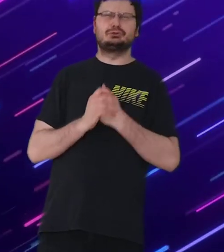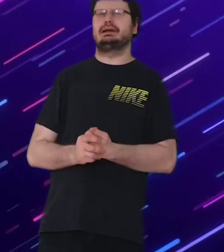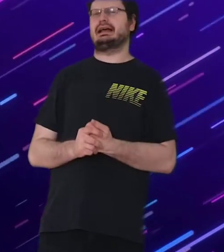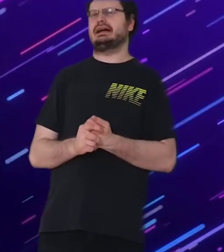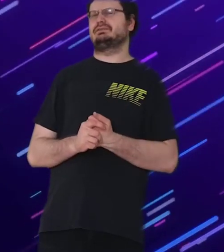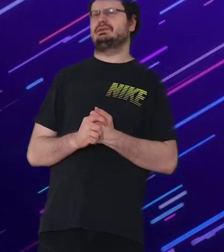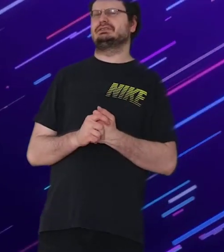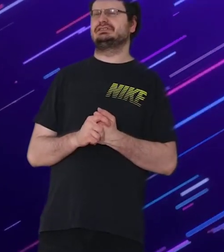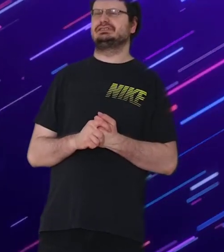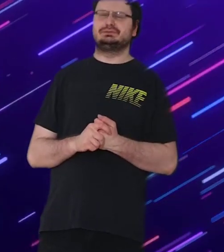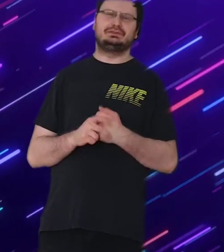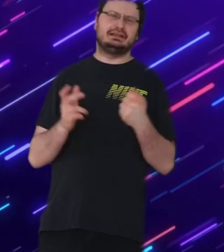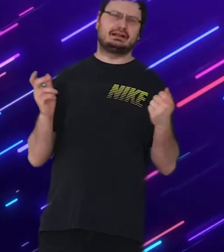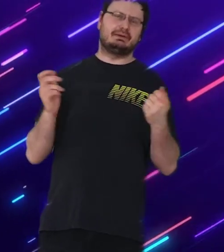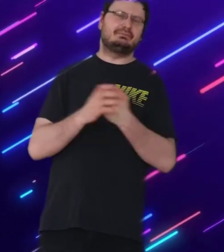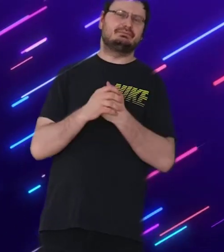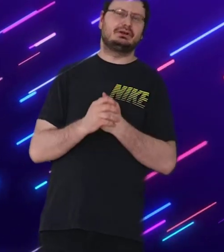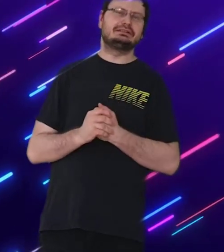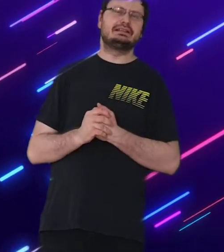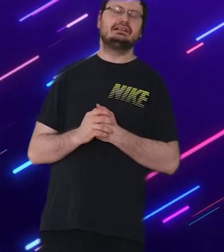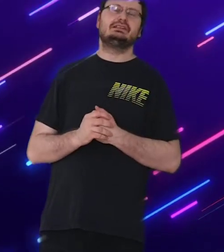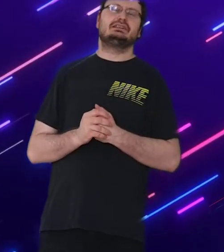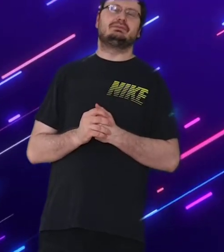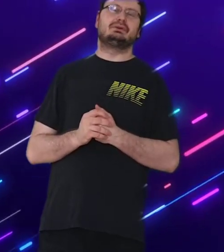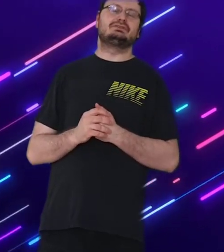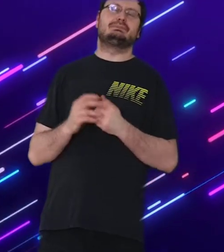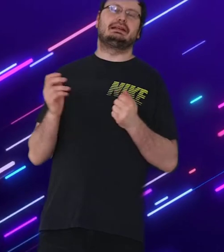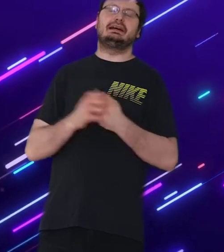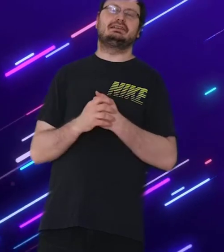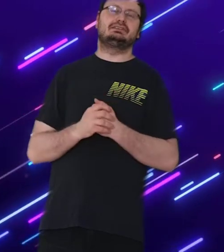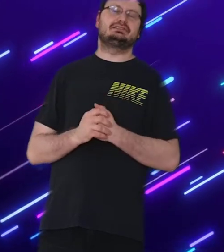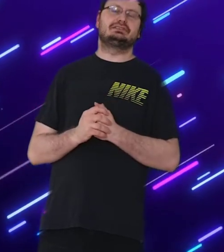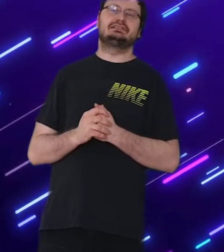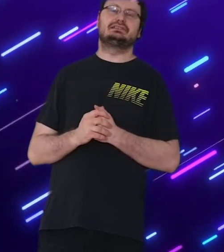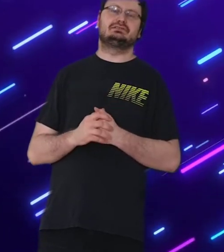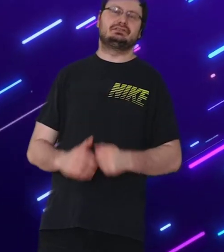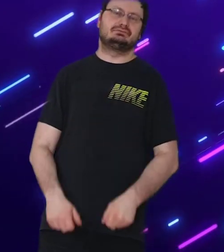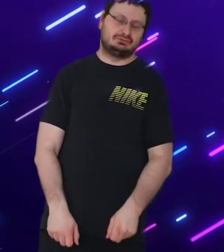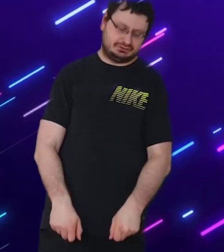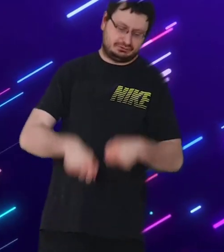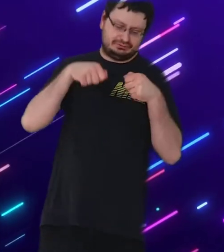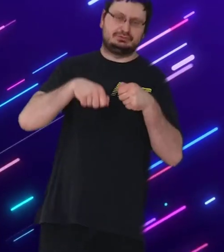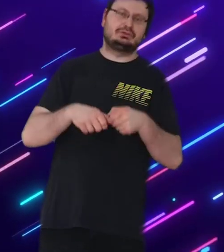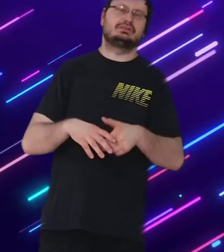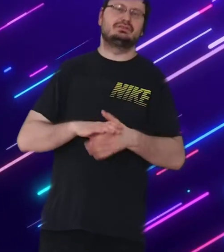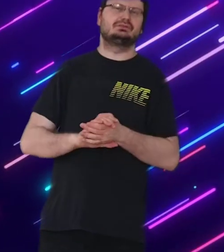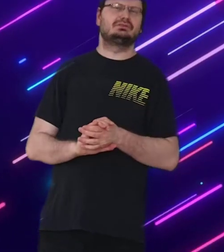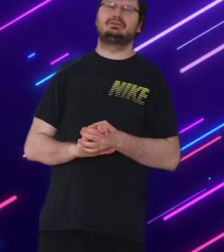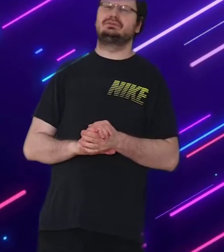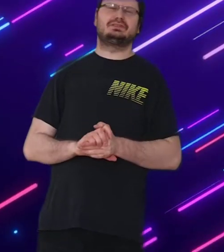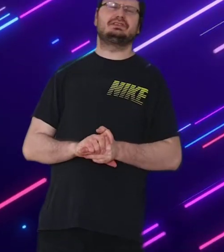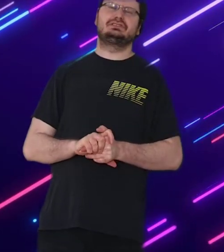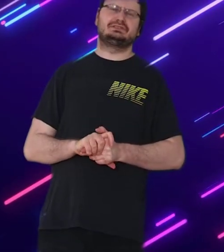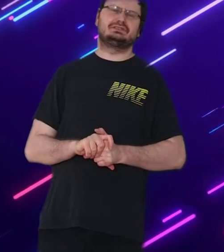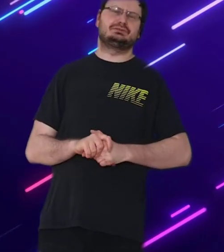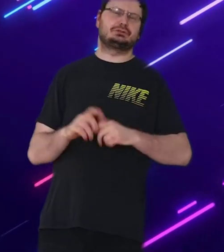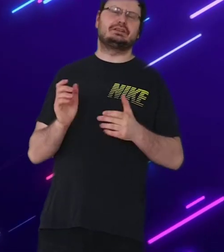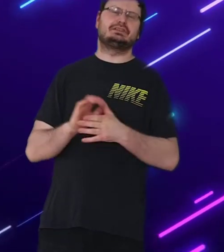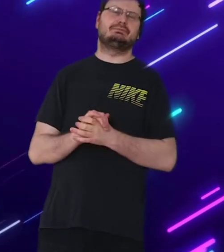Schule geärgert worden sind, so wie viele Kavermenleute, dann waren sie beleidigt, dann wurden die Hosen hochgezogen und, und, was weiß ich, was für scheiße lebt